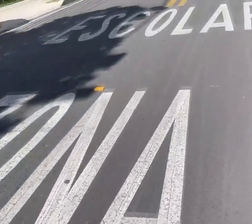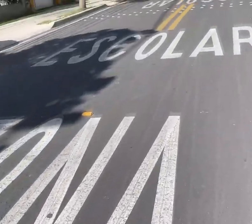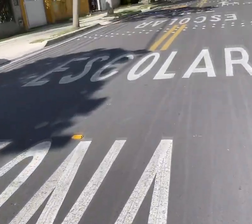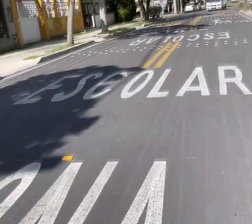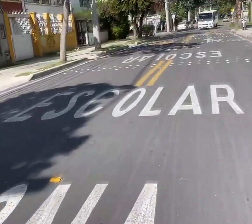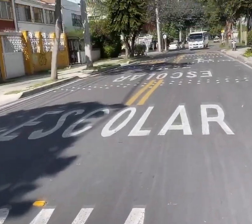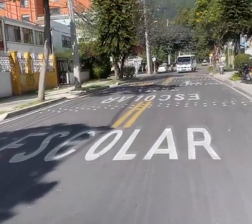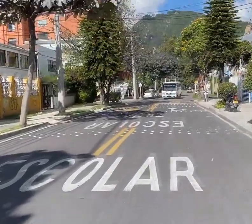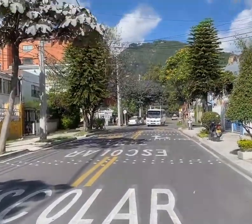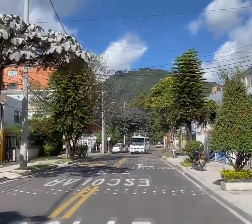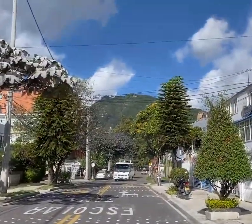Así que